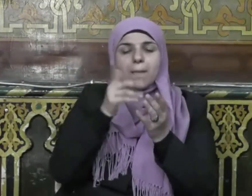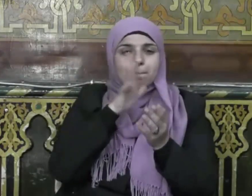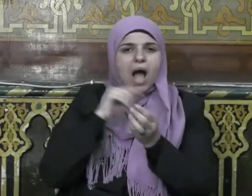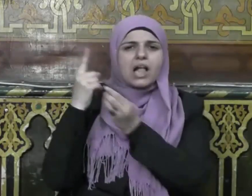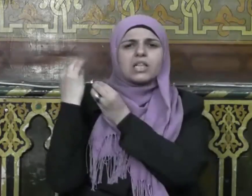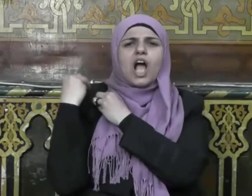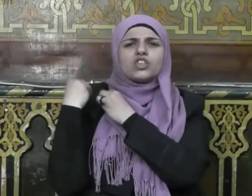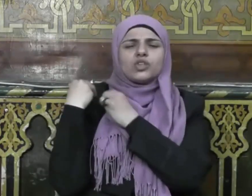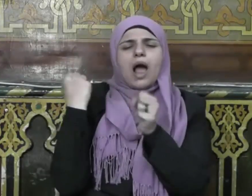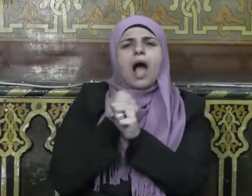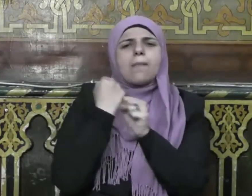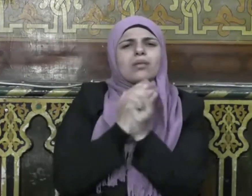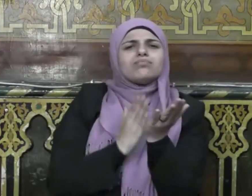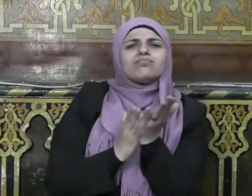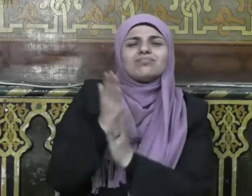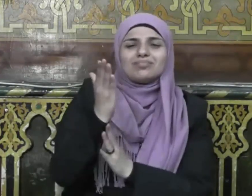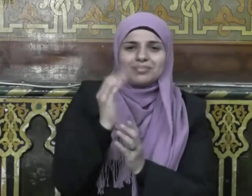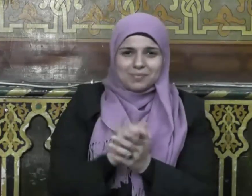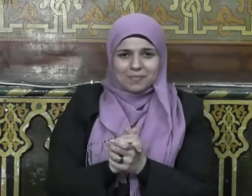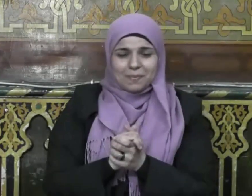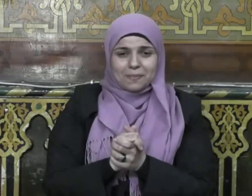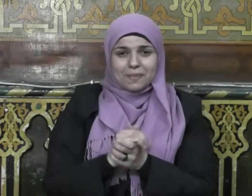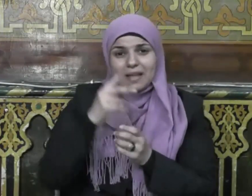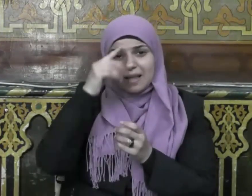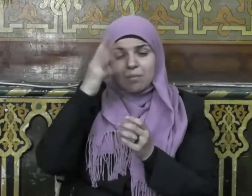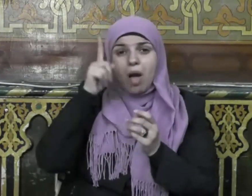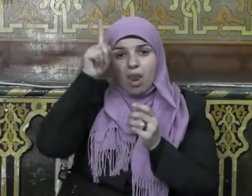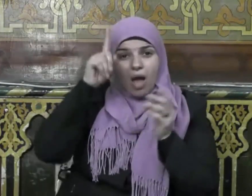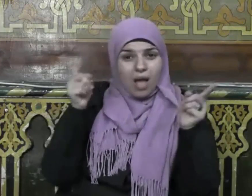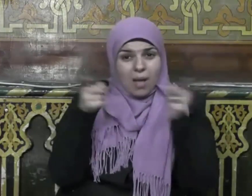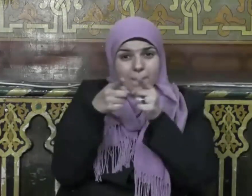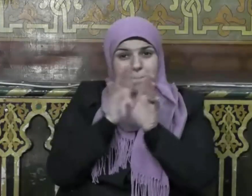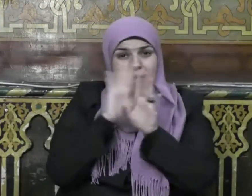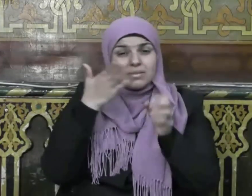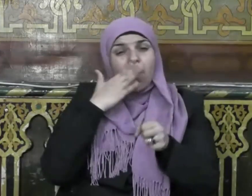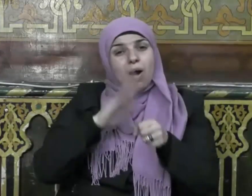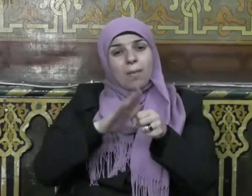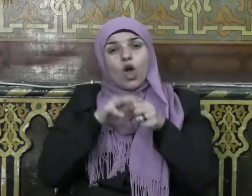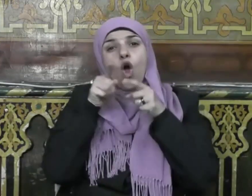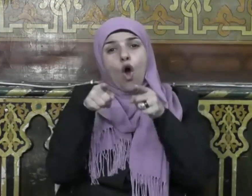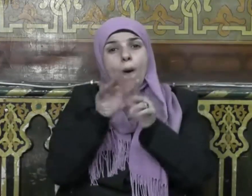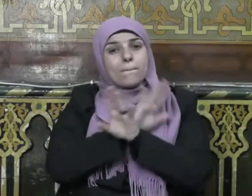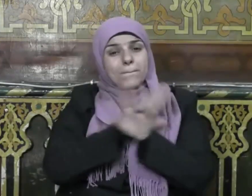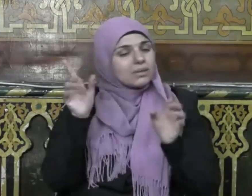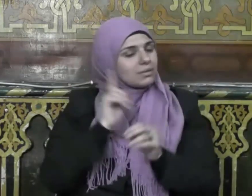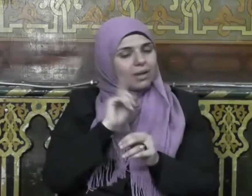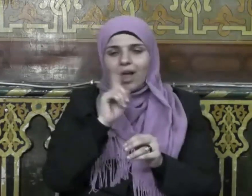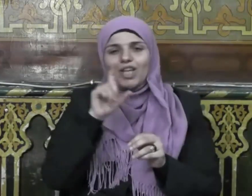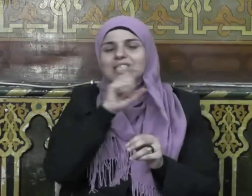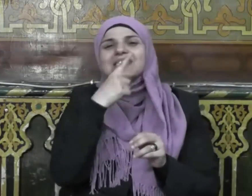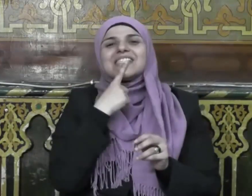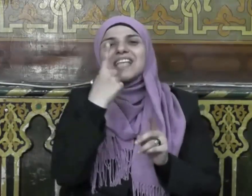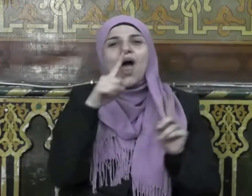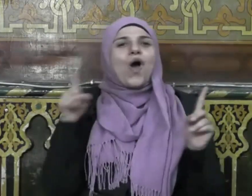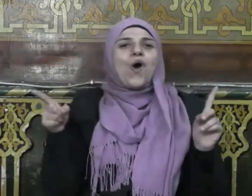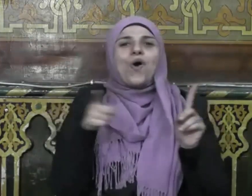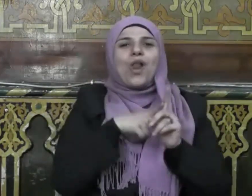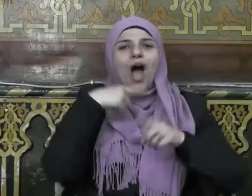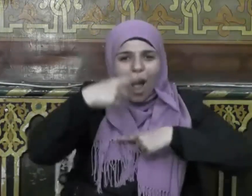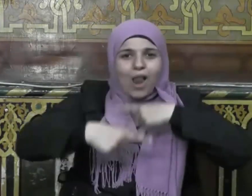كانوا يعملون فلم يقصر ذلك على رمضان دون سواه إنما جعله